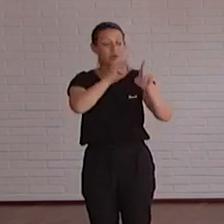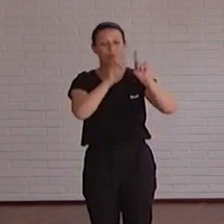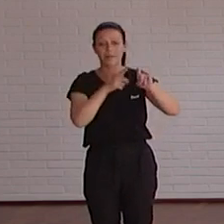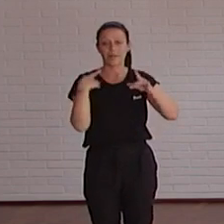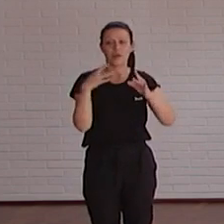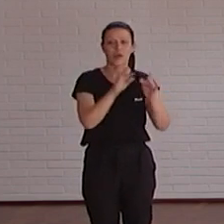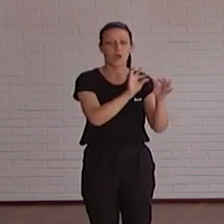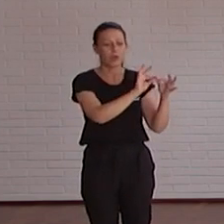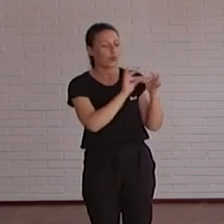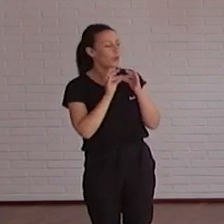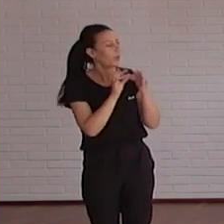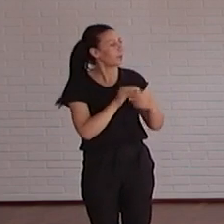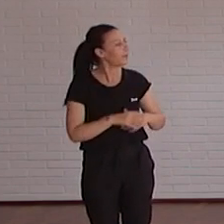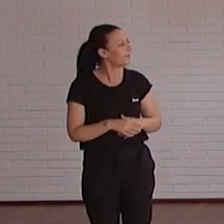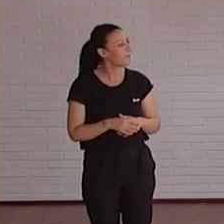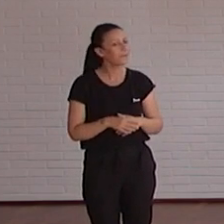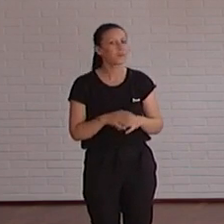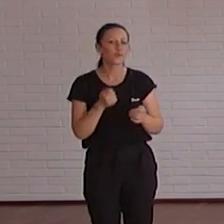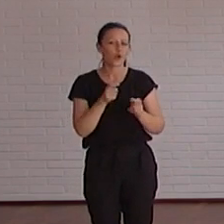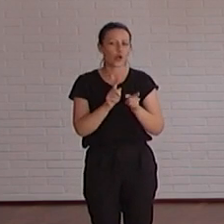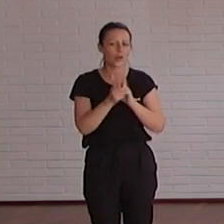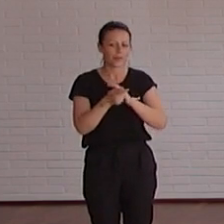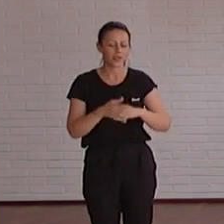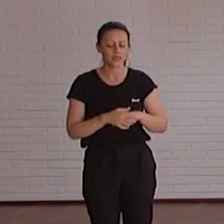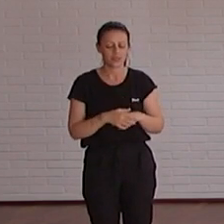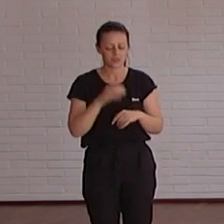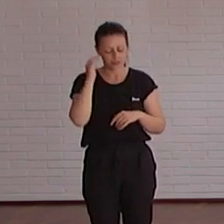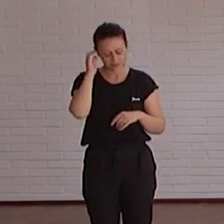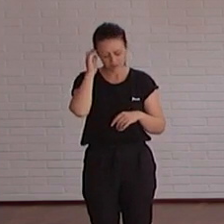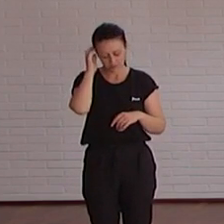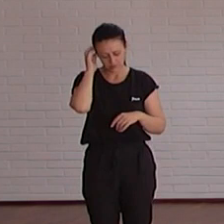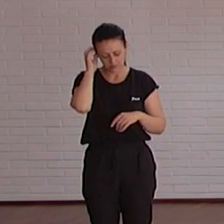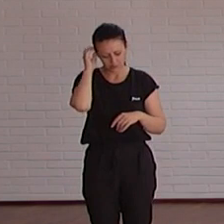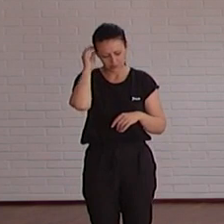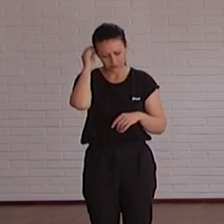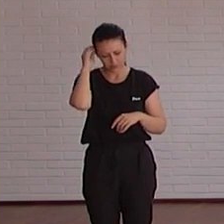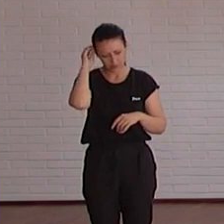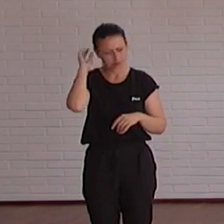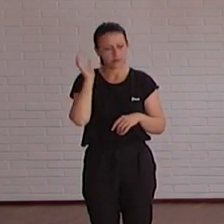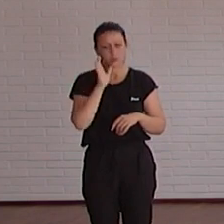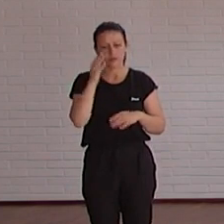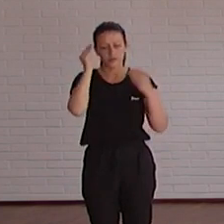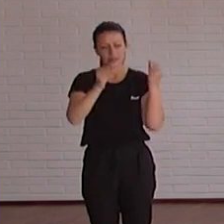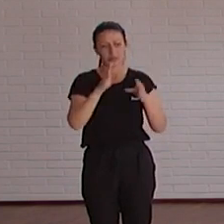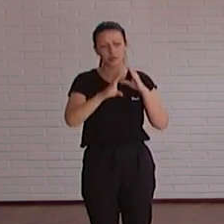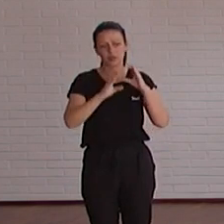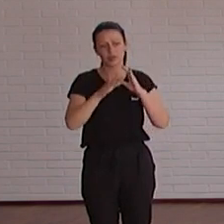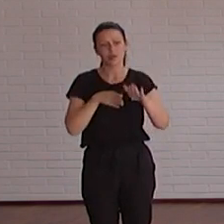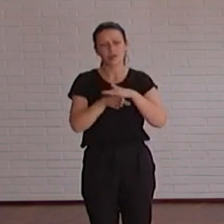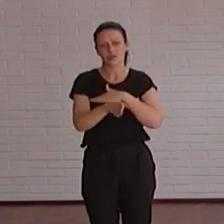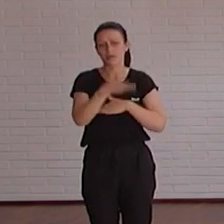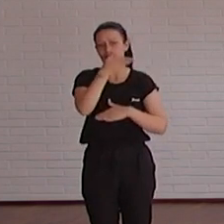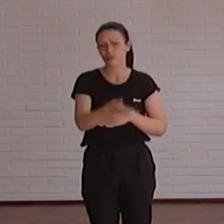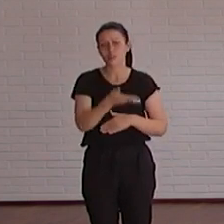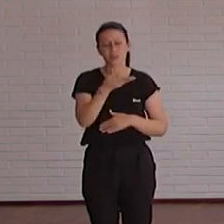los demás pero un poco cambiada bueno lo primero es porque ya os comentaba al principio por qué crees que la comunicación accesible es importante